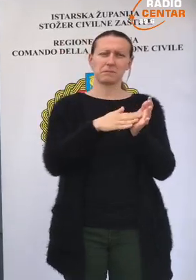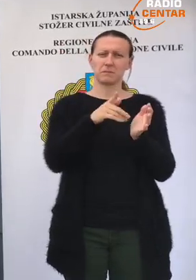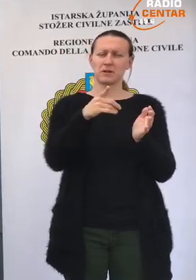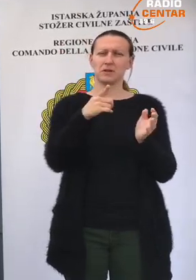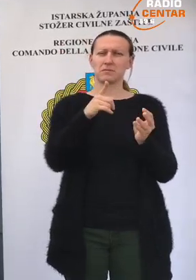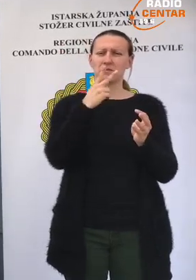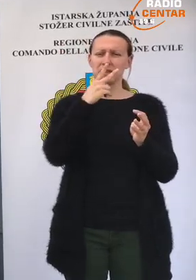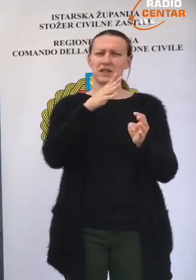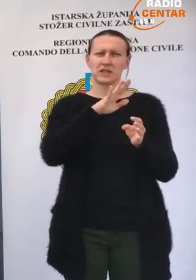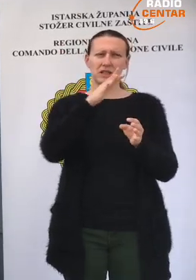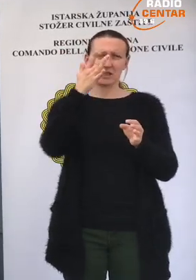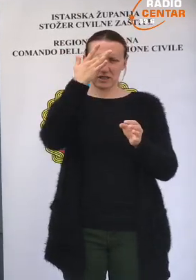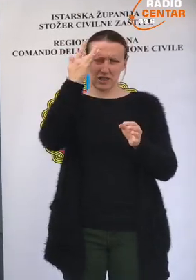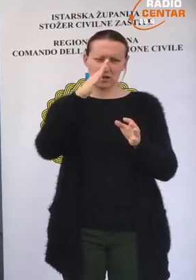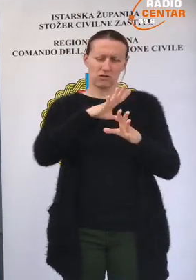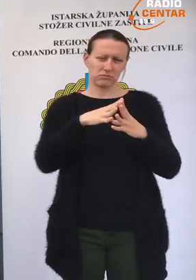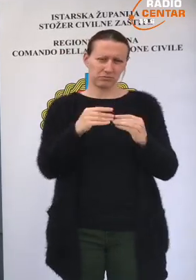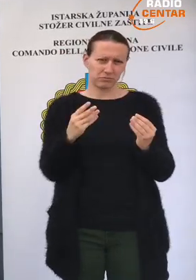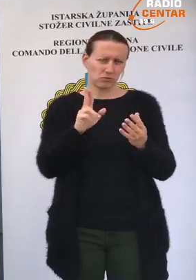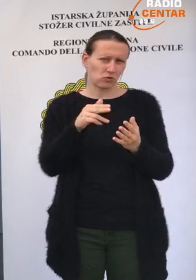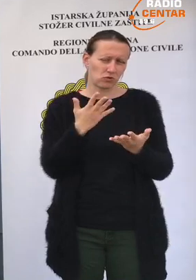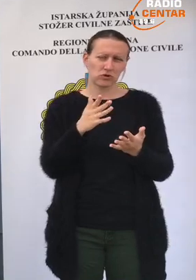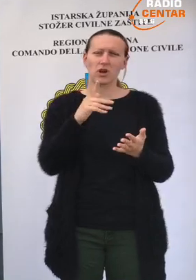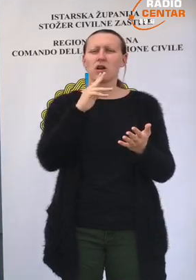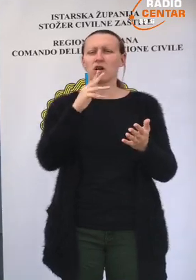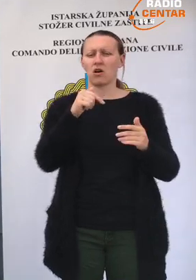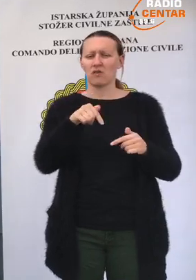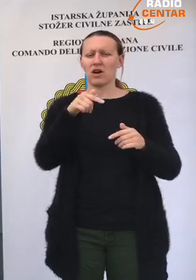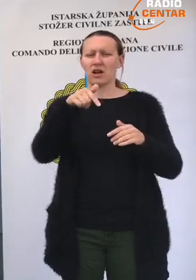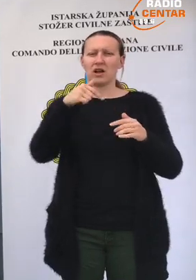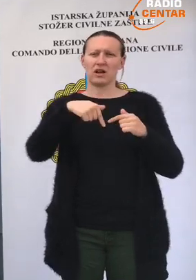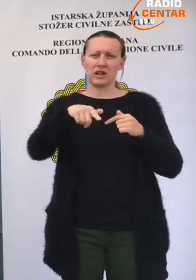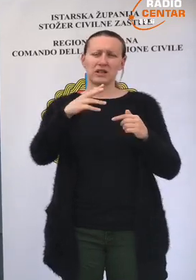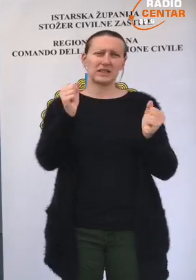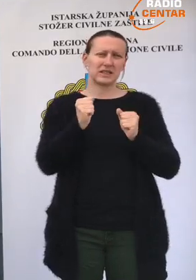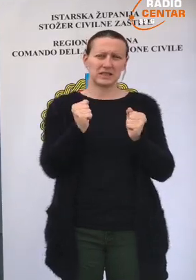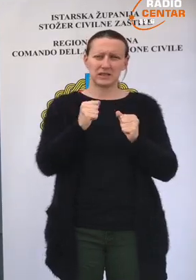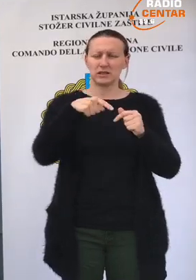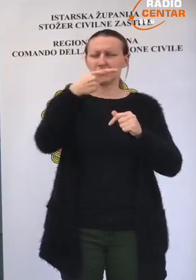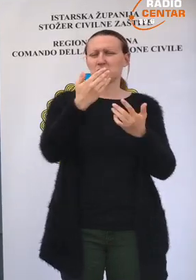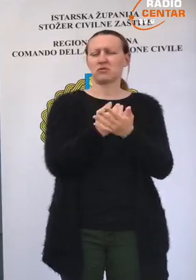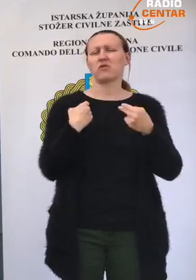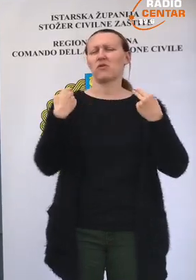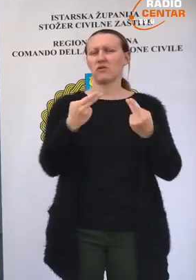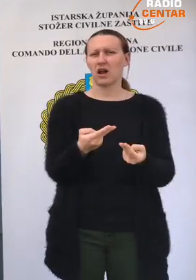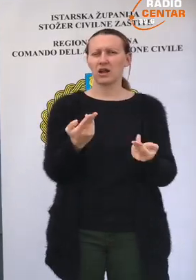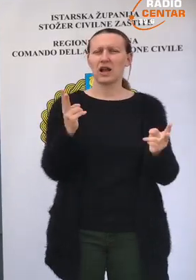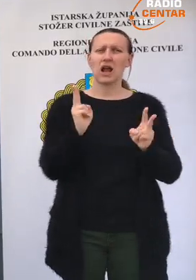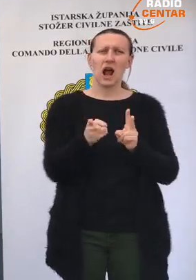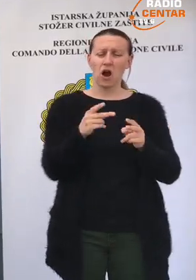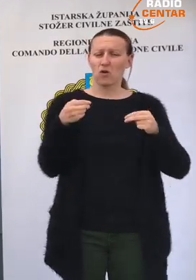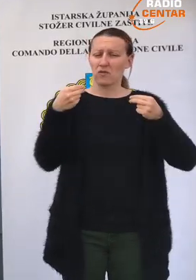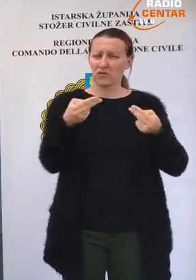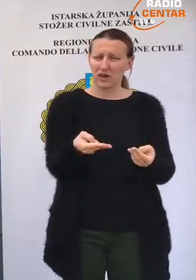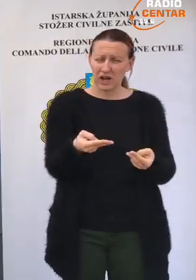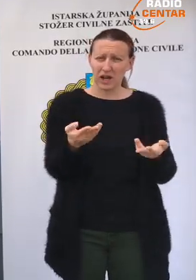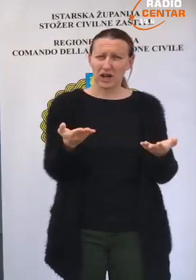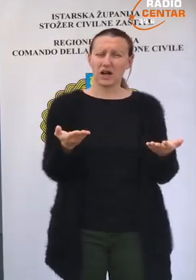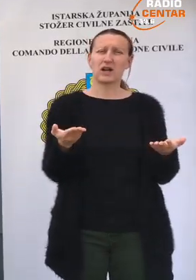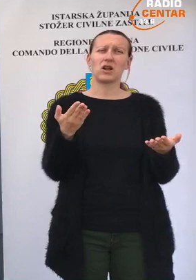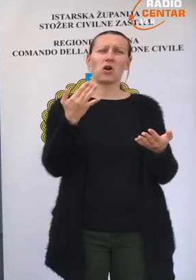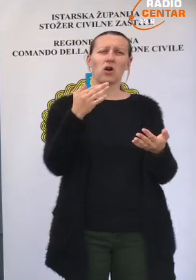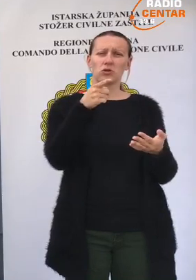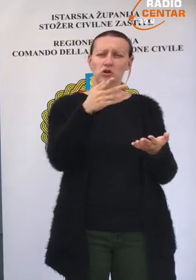sezonstvo virusa, normalno je zaočekivati da će se novom sezonom i zimskom sezonom vratiti. U kojem obliku će se vratiti?